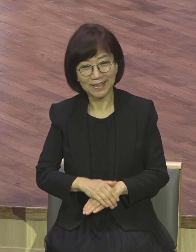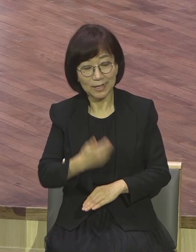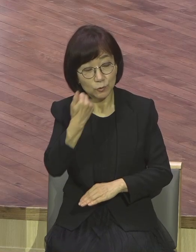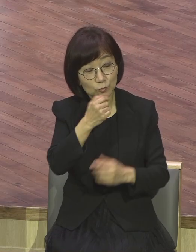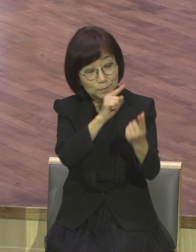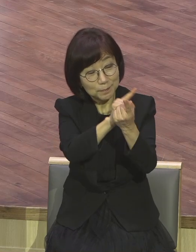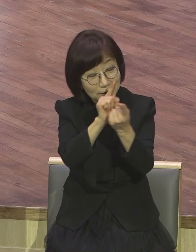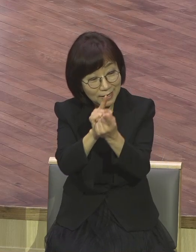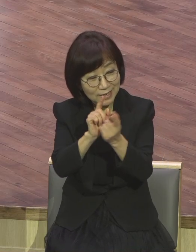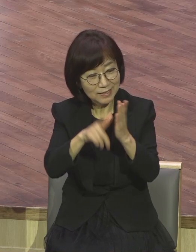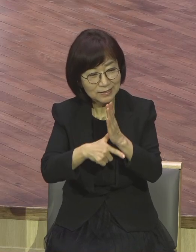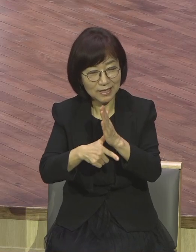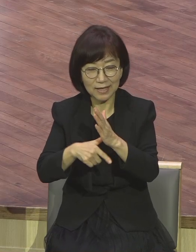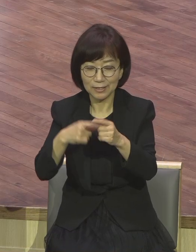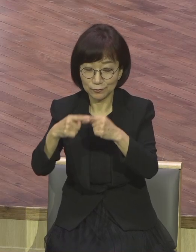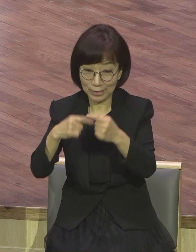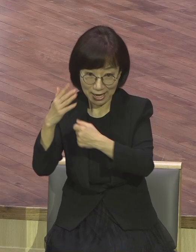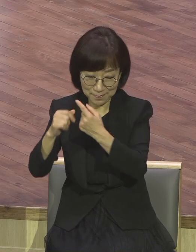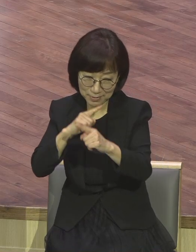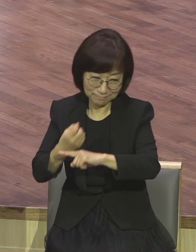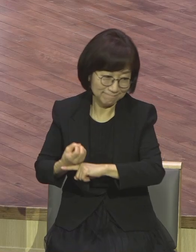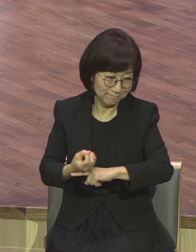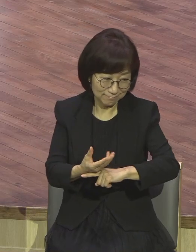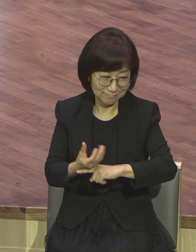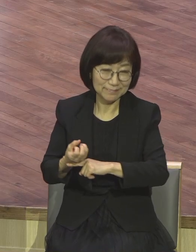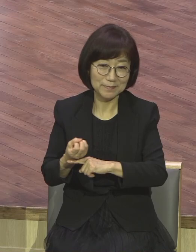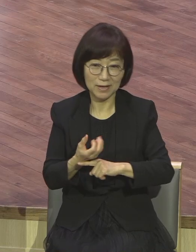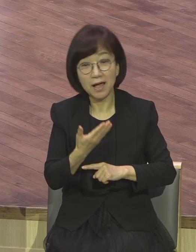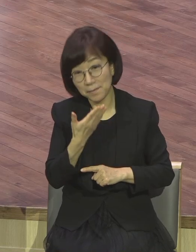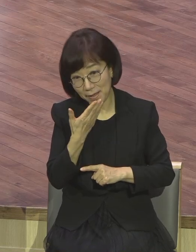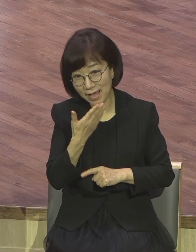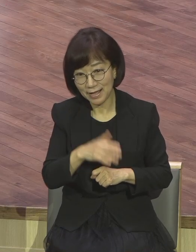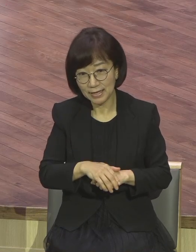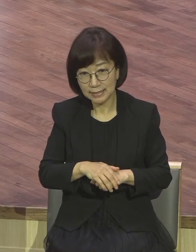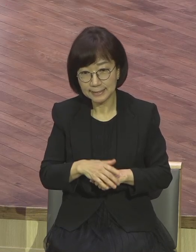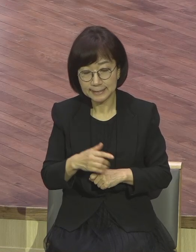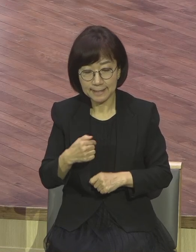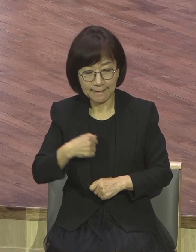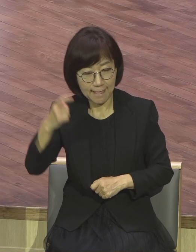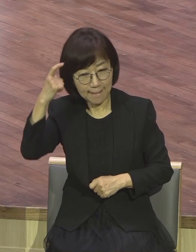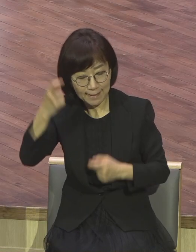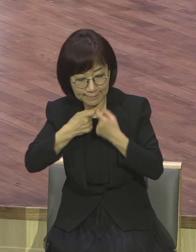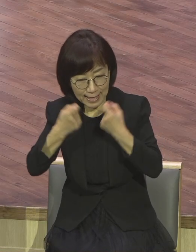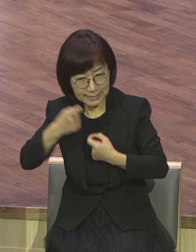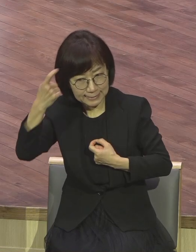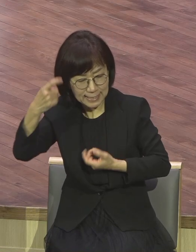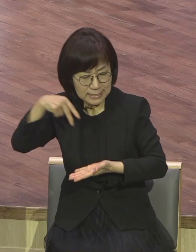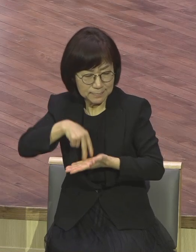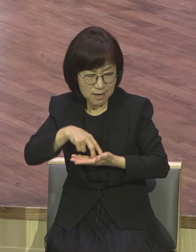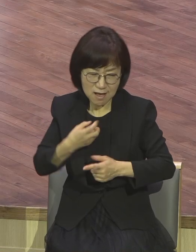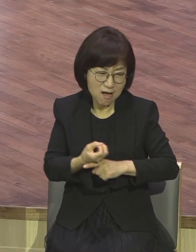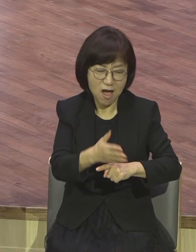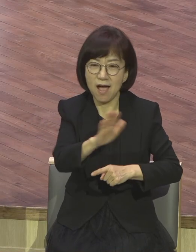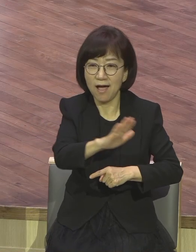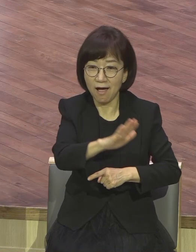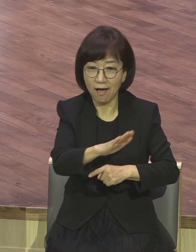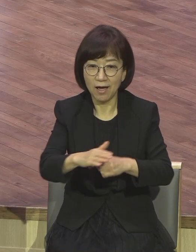대안하지요. 말씀으로 내 생각 내 가치 기준이 아니고 하나님의 말씀 기준으로 나가서